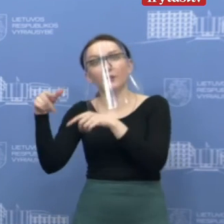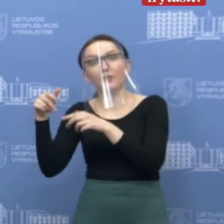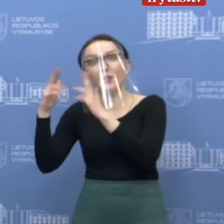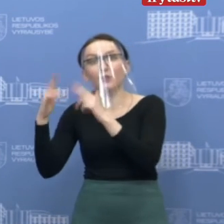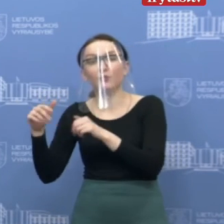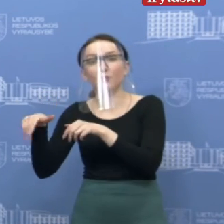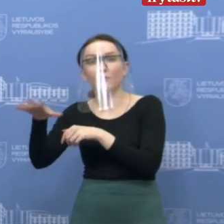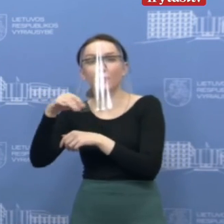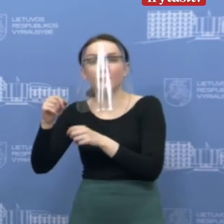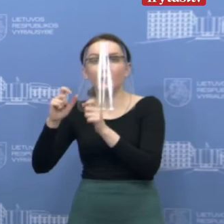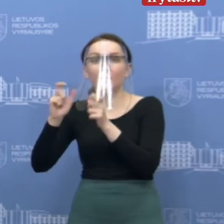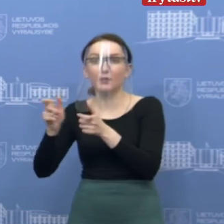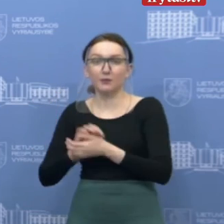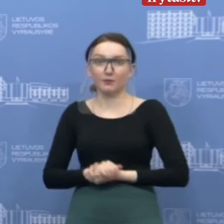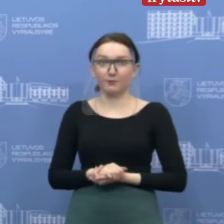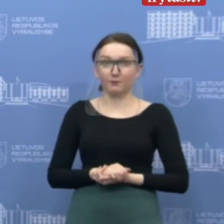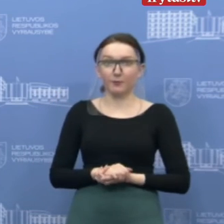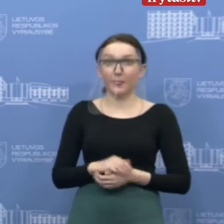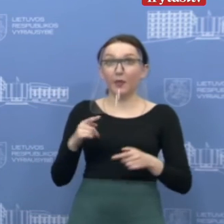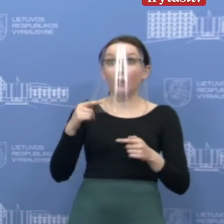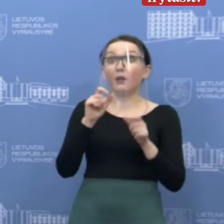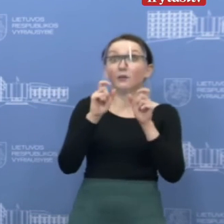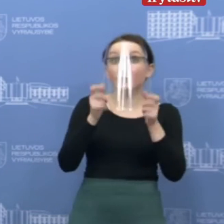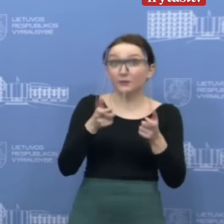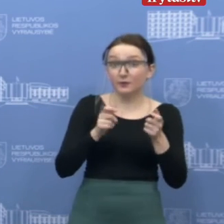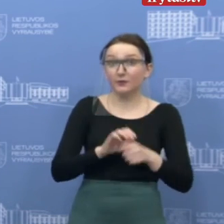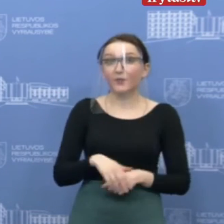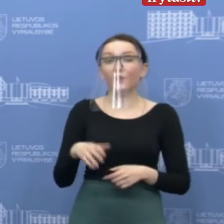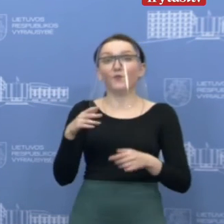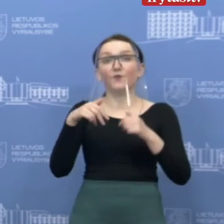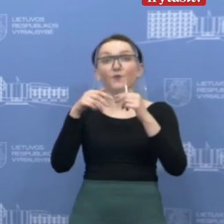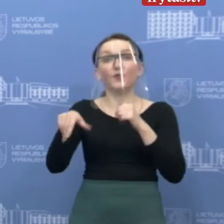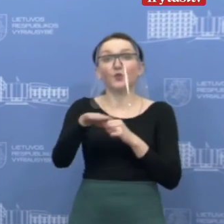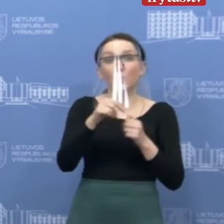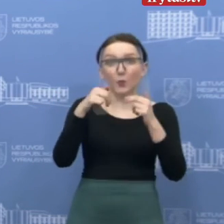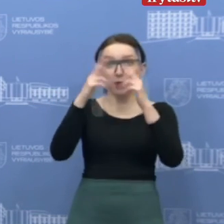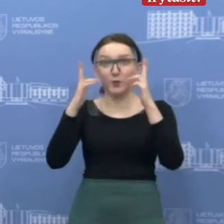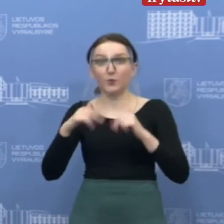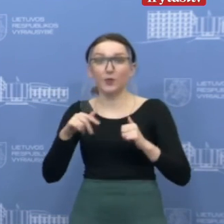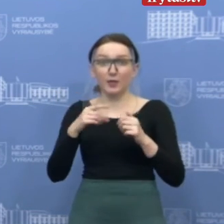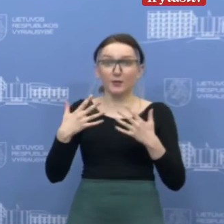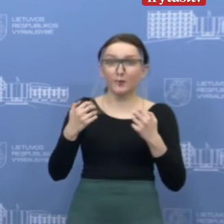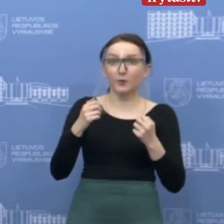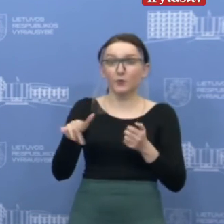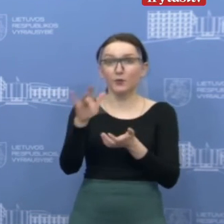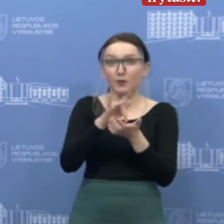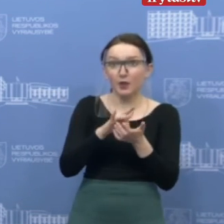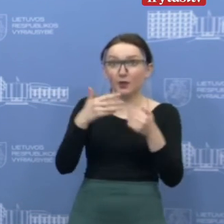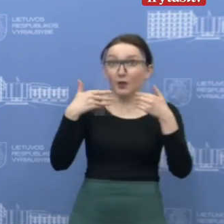Taigi dabar jau nuo praėtos savaitės visuomenės sveikatos centras atidavęs ir aprieiga